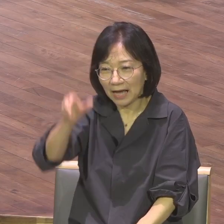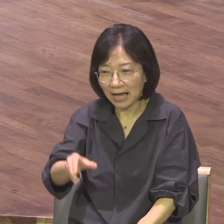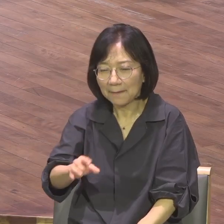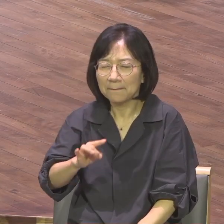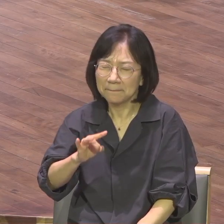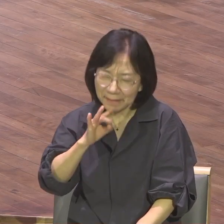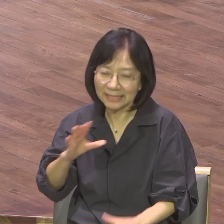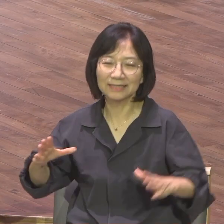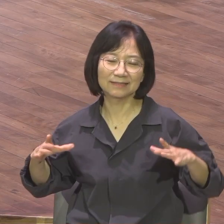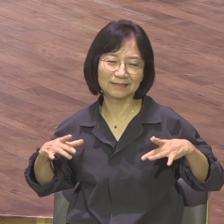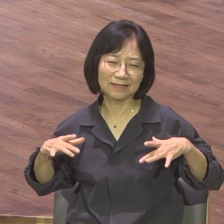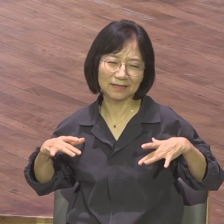없다라고 고백하고 있습니다